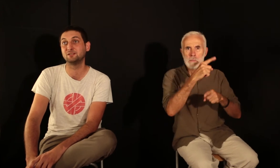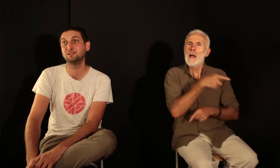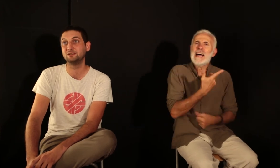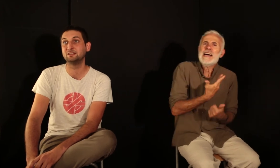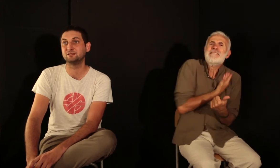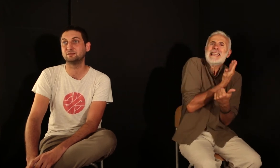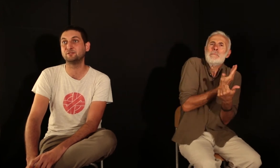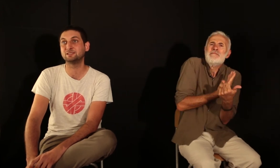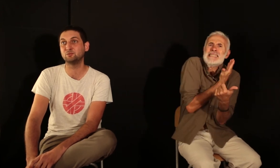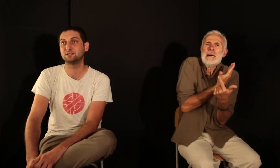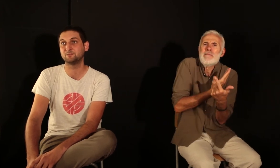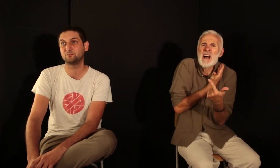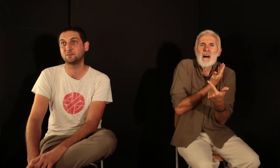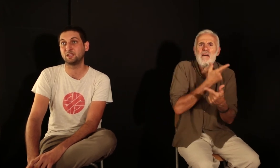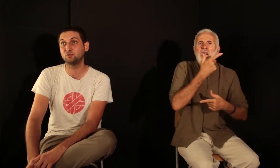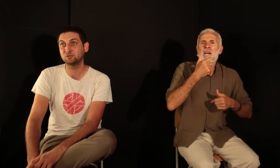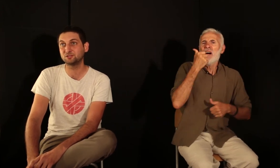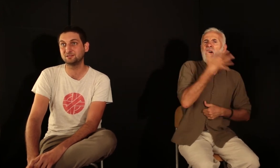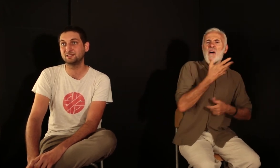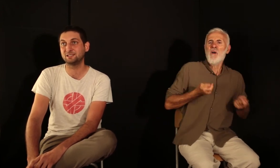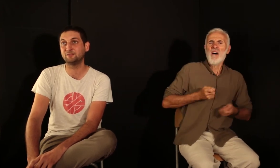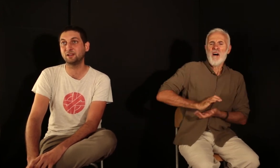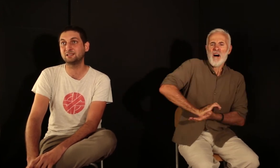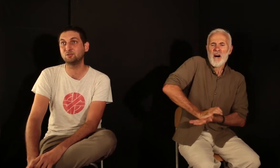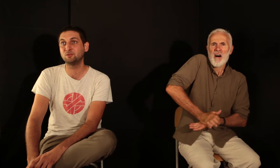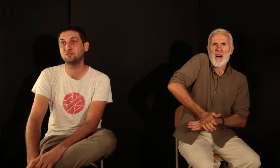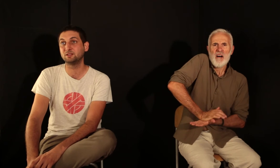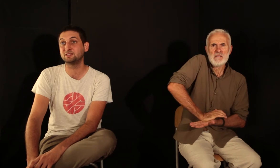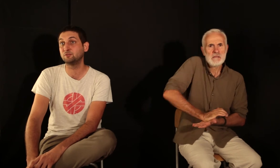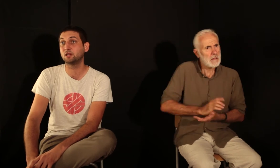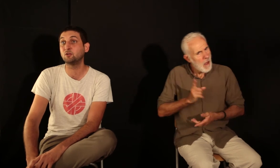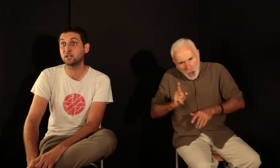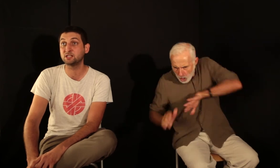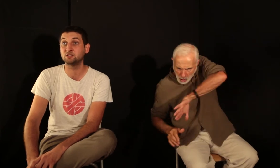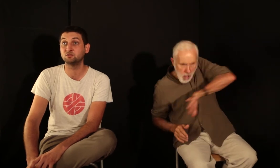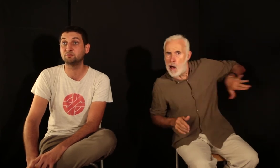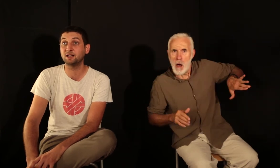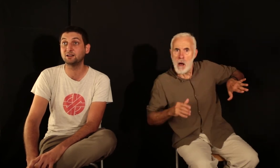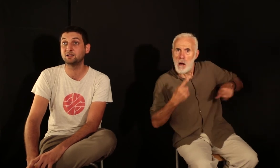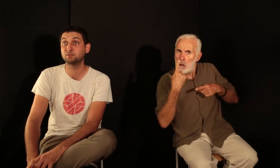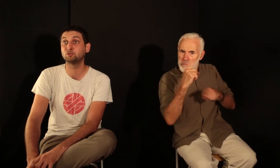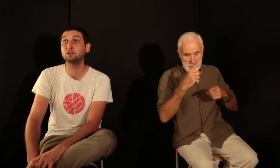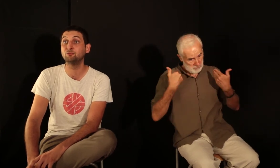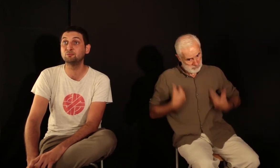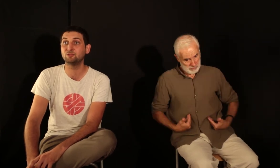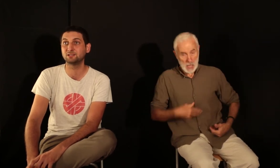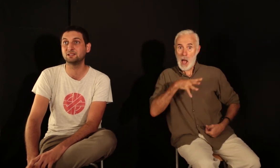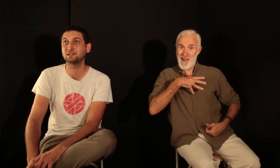face à lui. Et donc, qu'il y ait véritablement des avocats engagés, d'une part, mais surtout des mouvements qui les